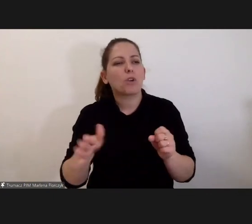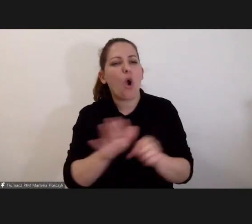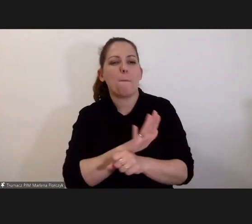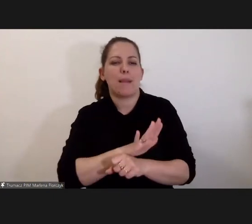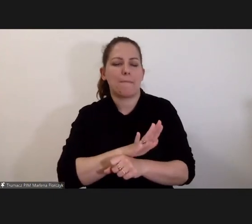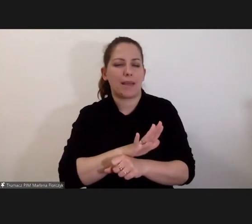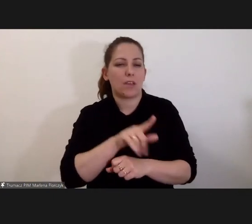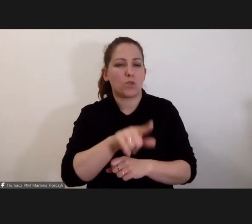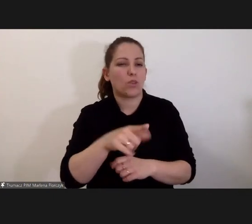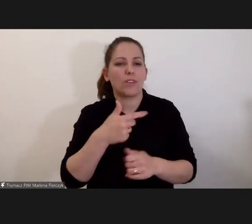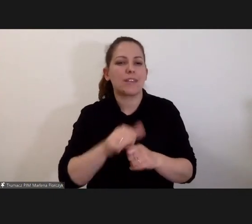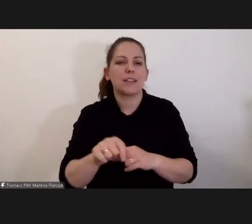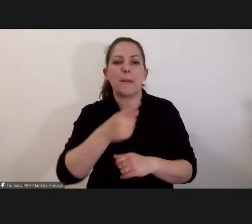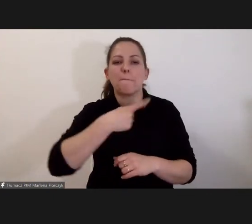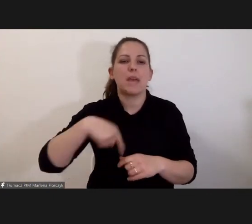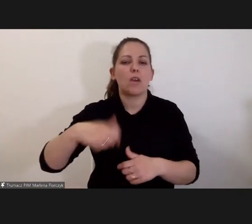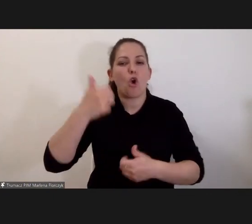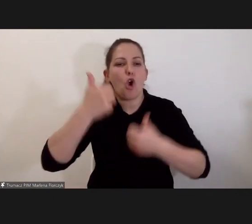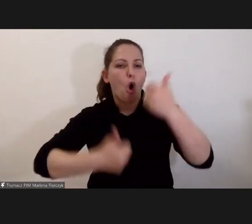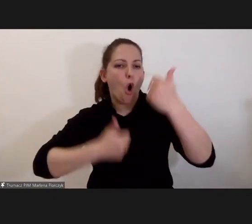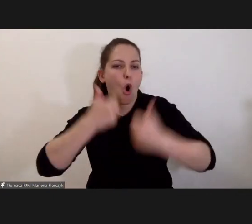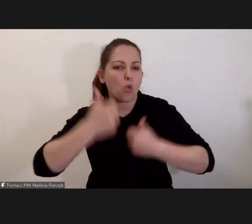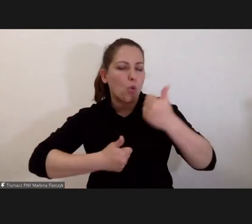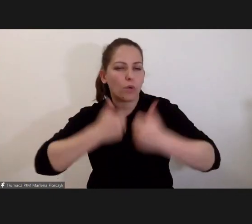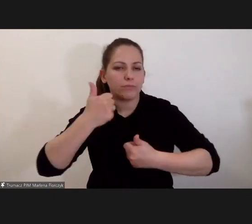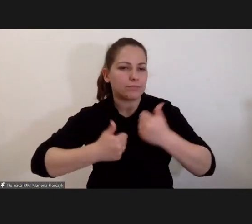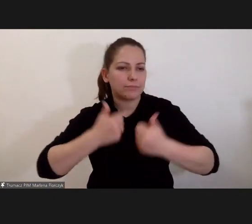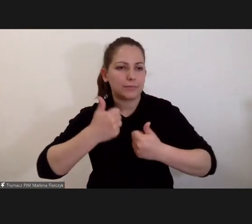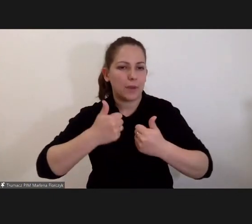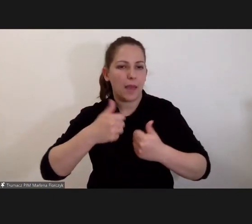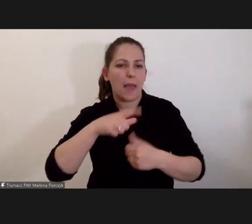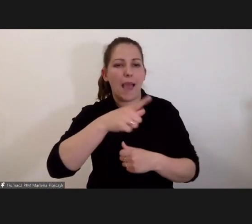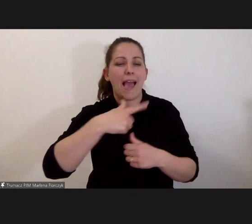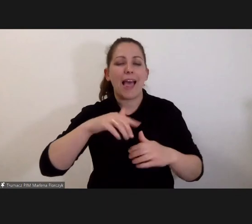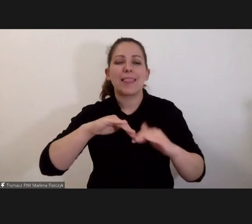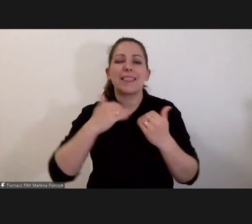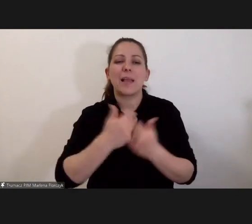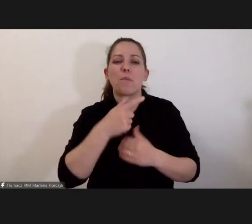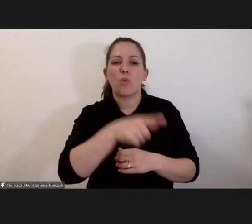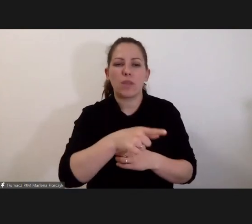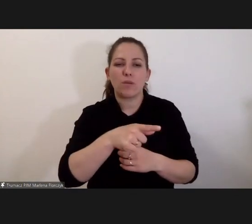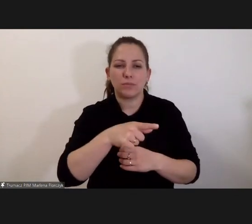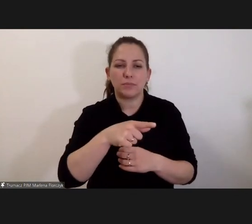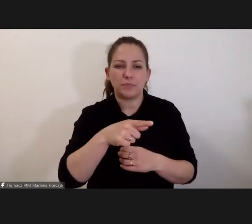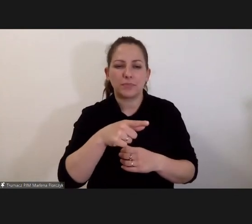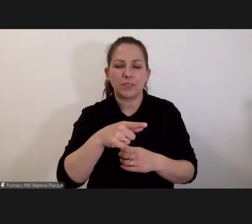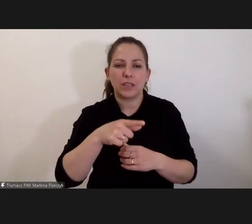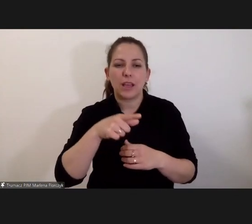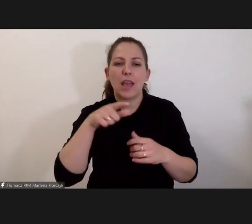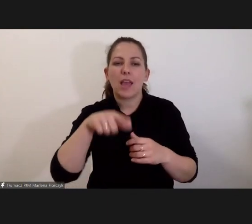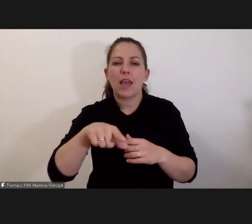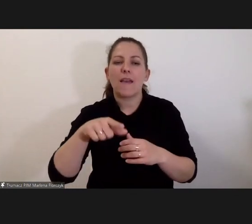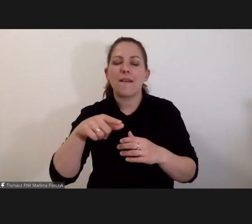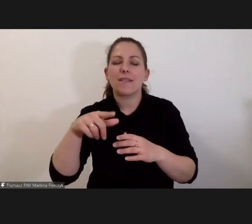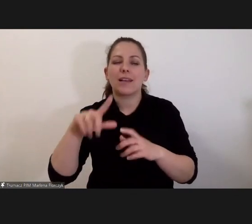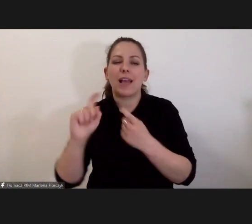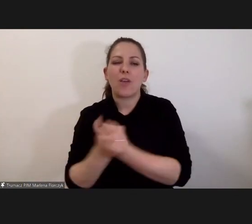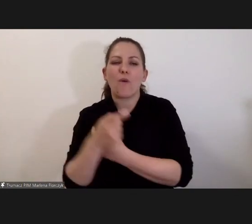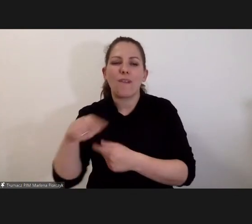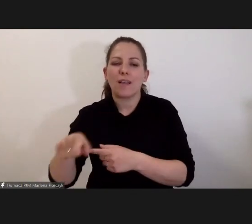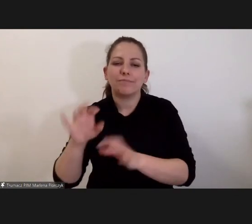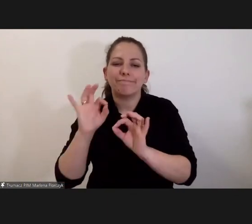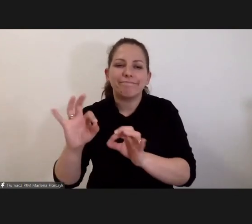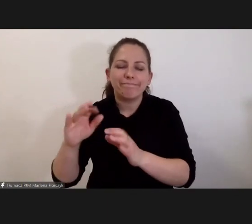nie jest tak, że my konkurujemy z jurysdykcją krajową. Trybunał wkracza do akcji wtedy, kiedy jurysdykcja krajowa nie jest wykonywana.